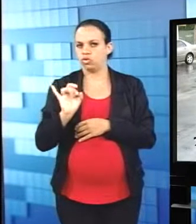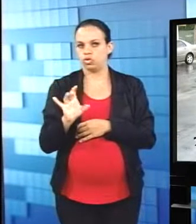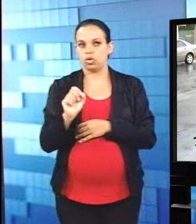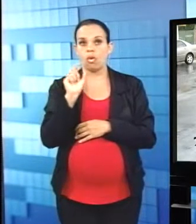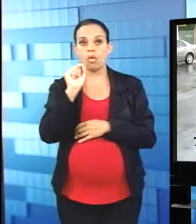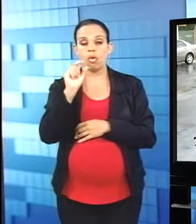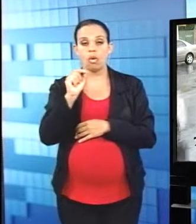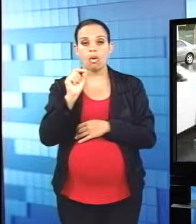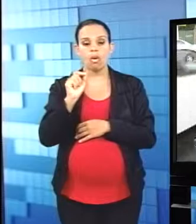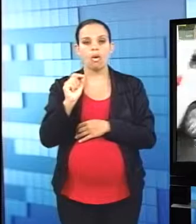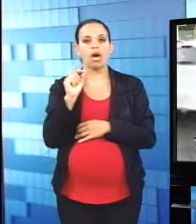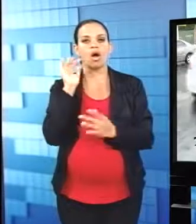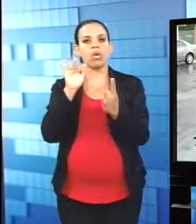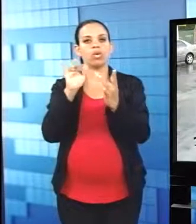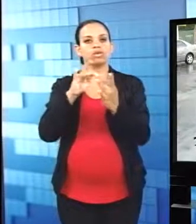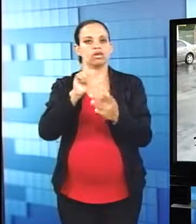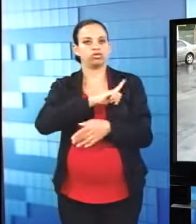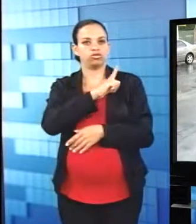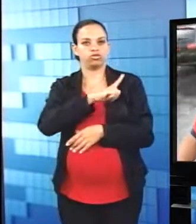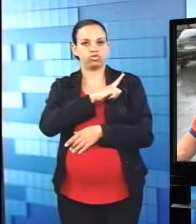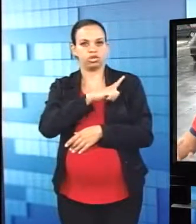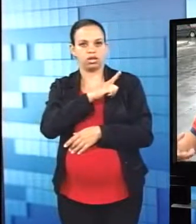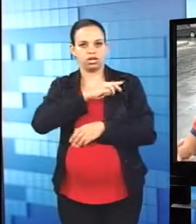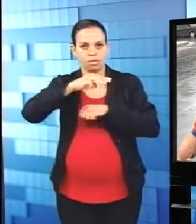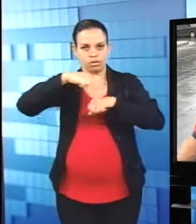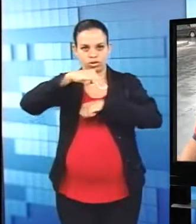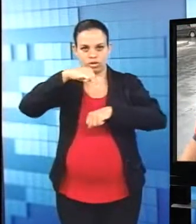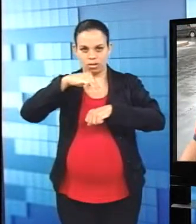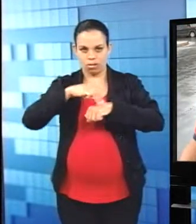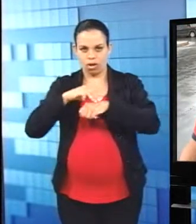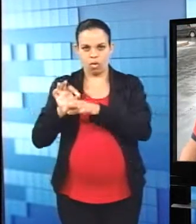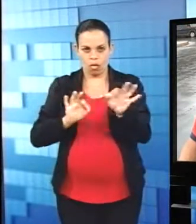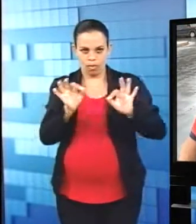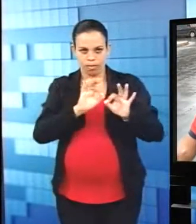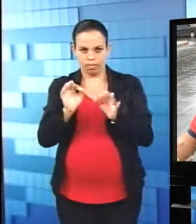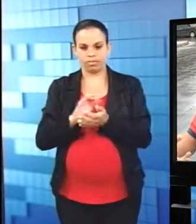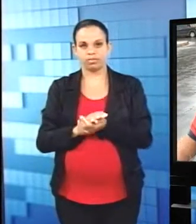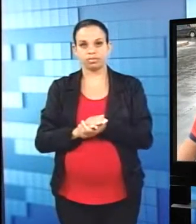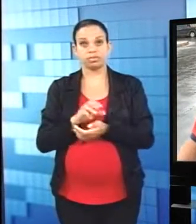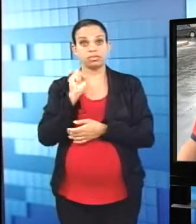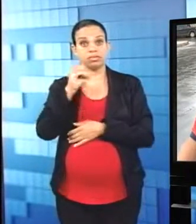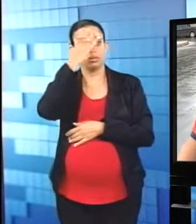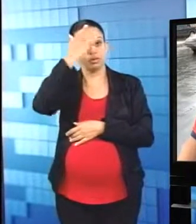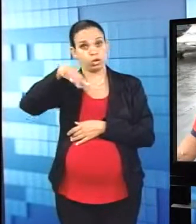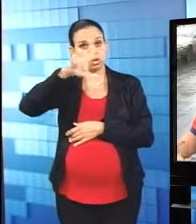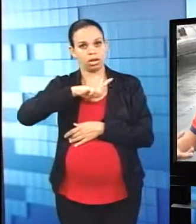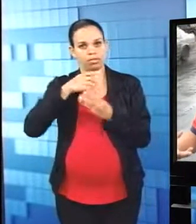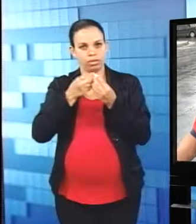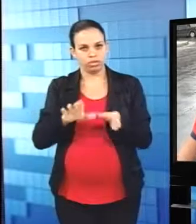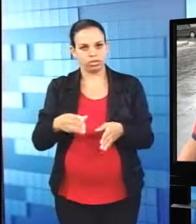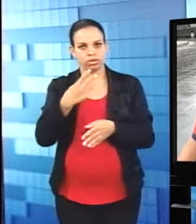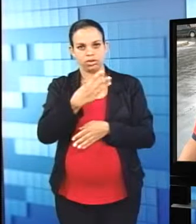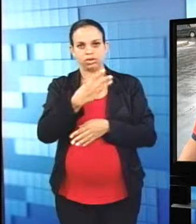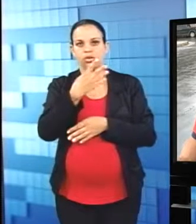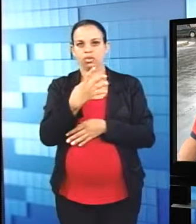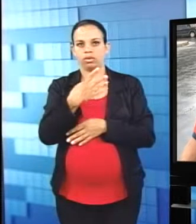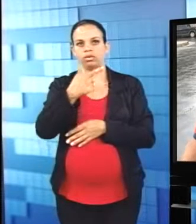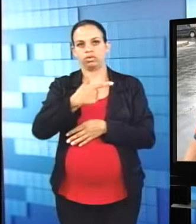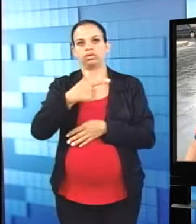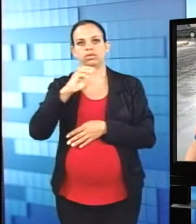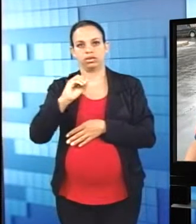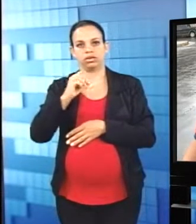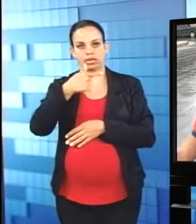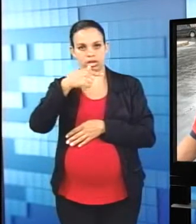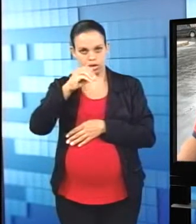em Vitória da Conquista, esse hábito tem sido recorrente. E em toda a cidade. Não apenas em bairros periféricos, como se